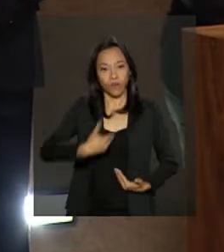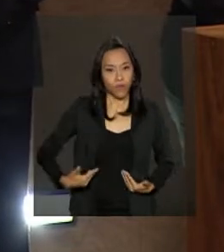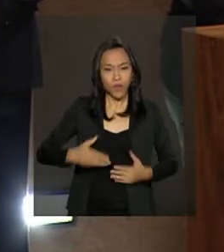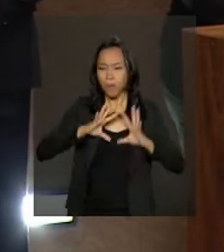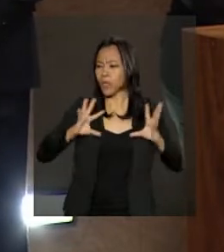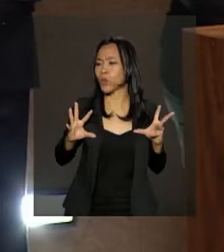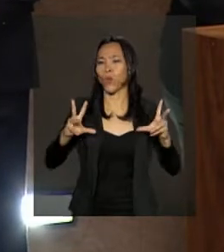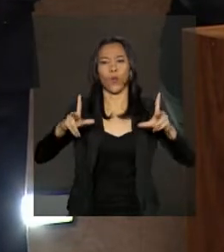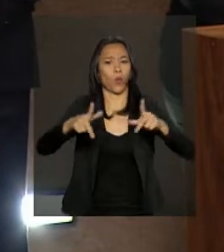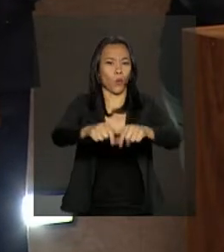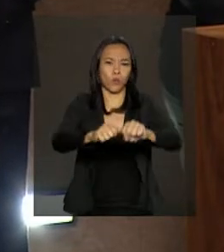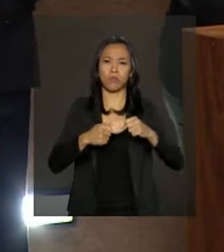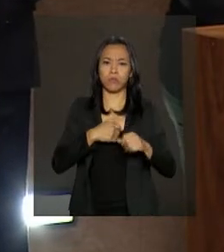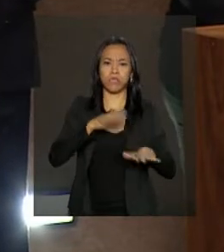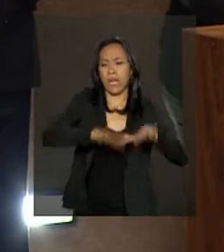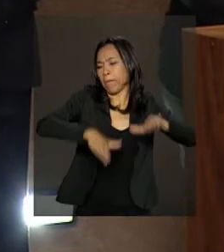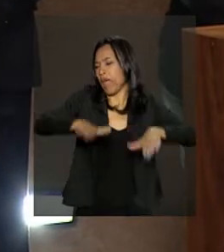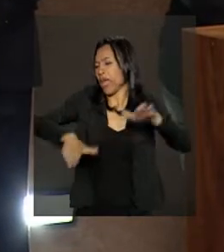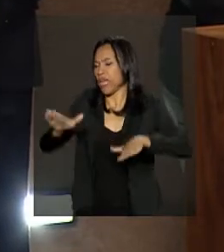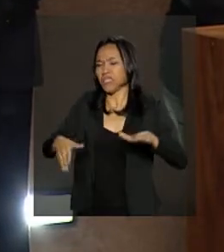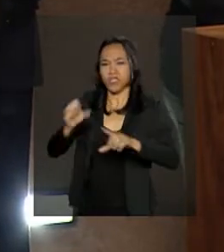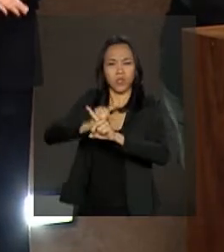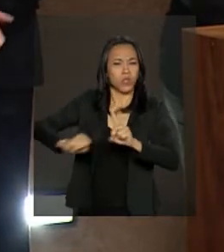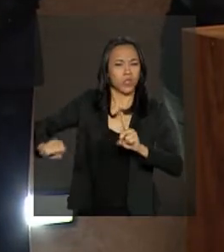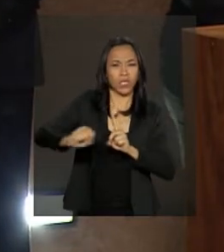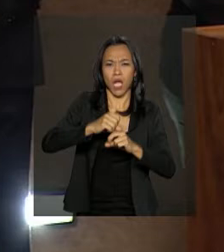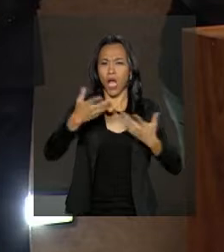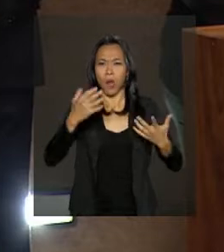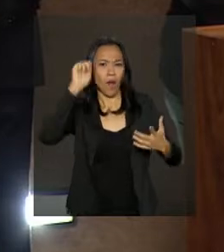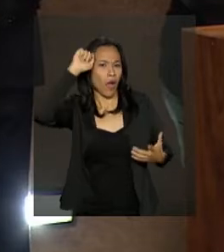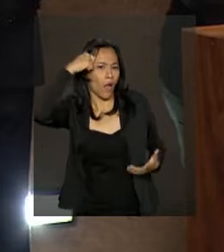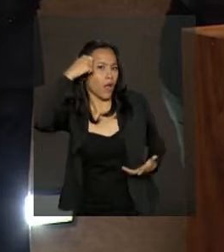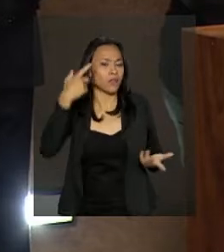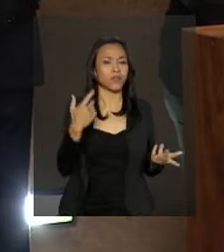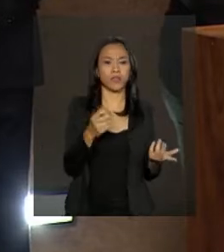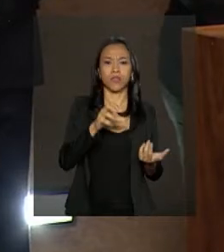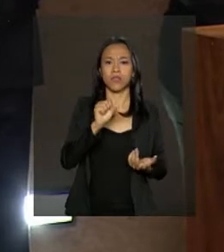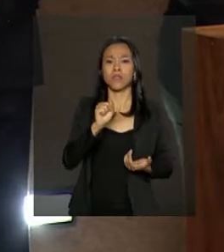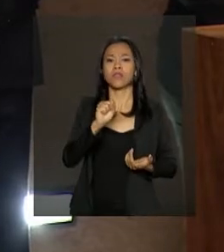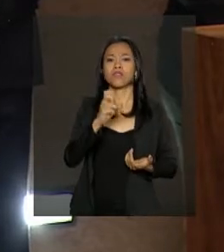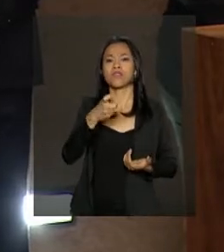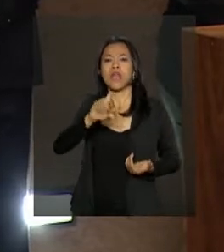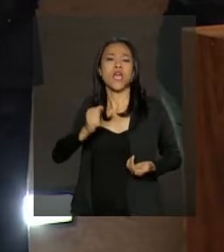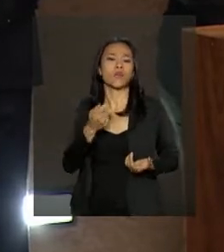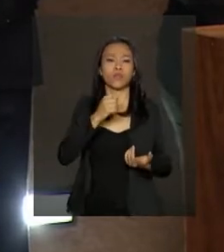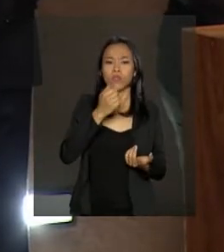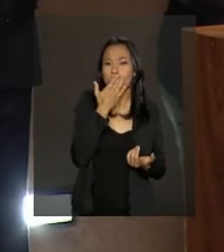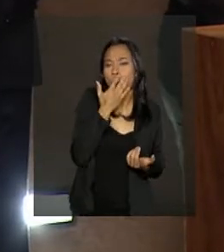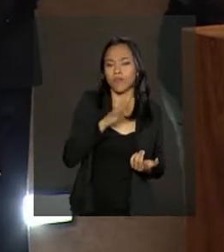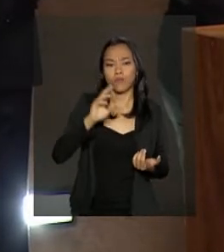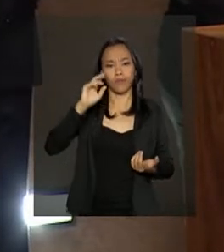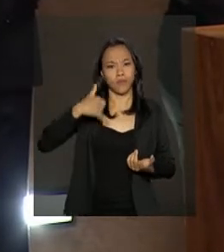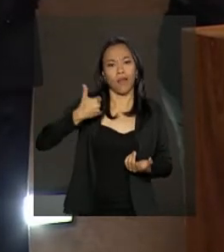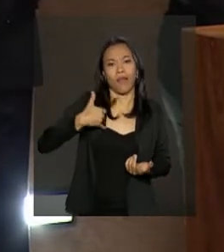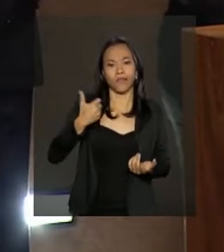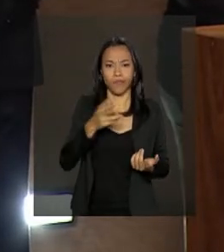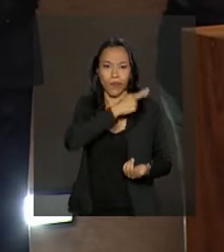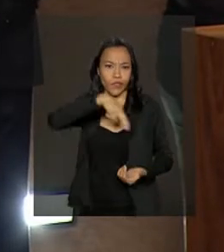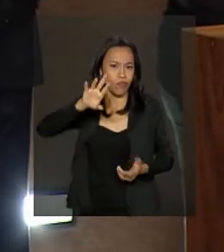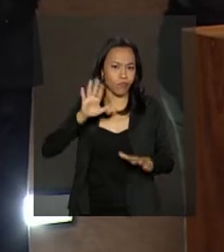todos, sem distinção de origem social, raça, sexo, cor, idade ou religião.